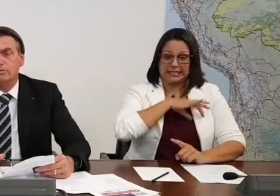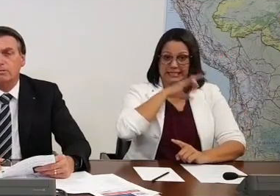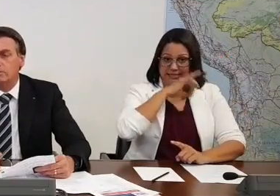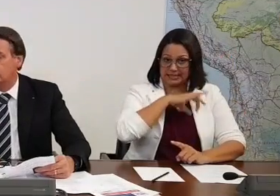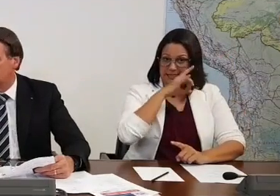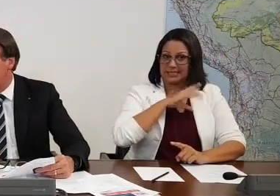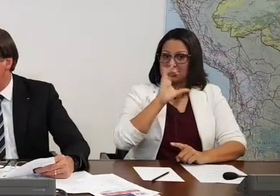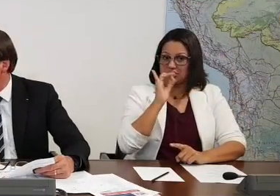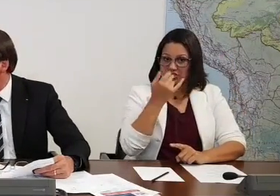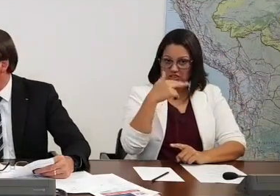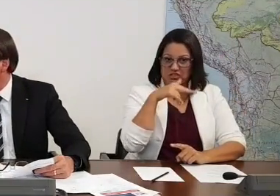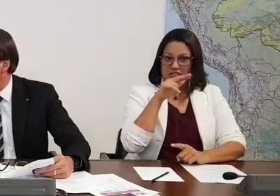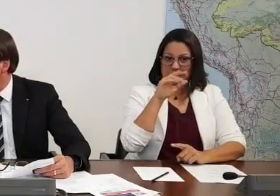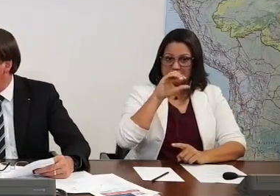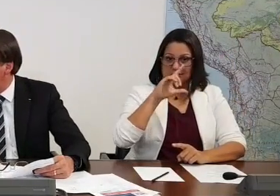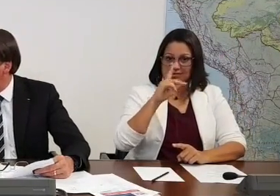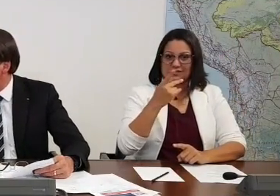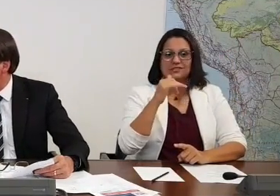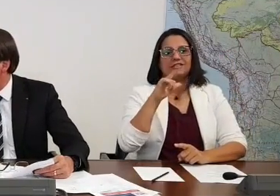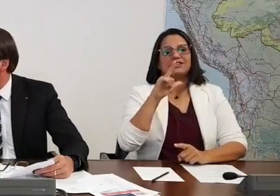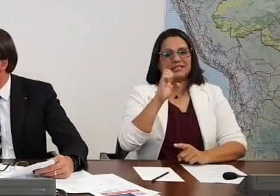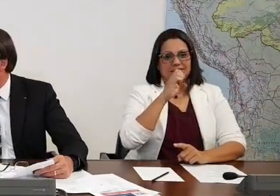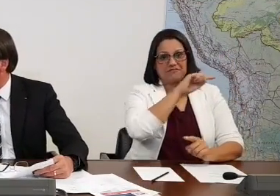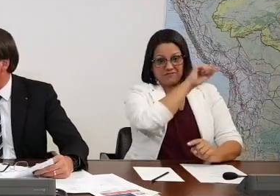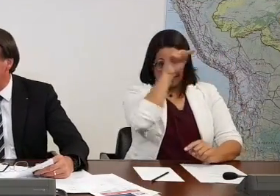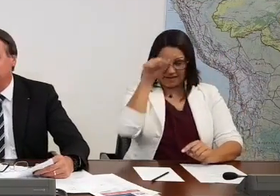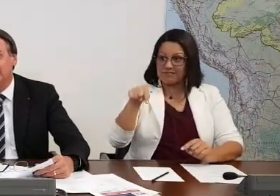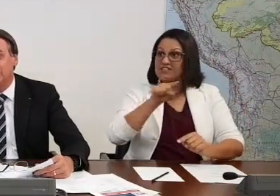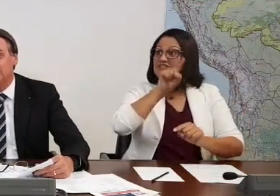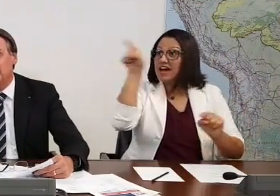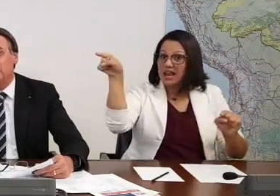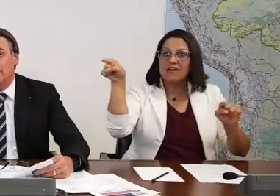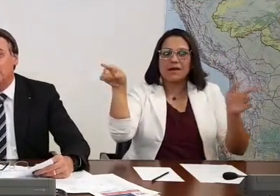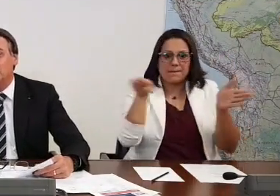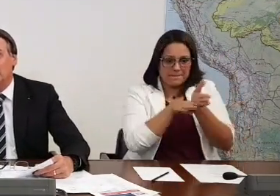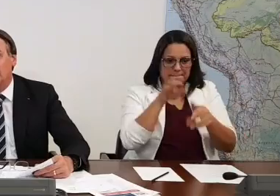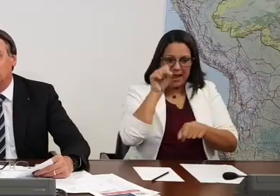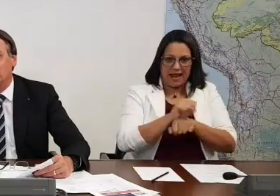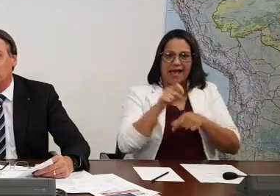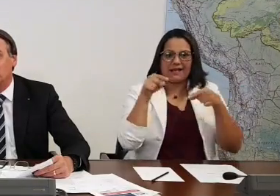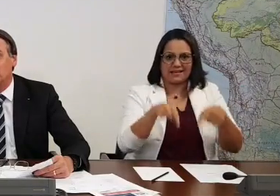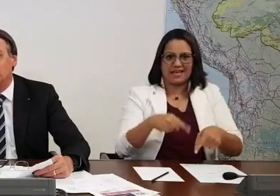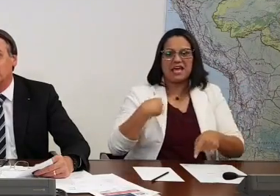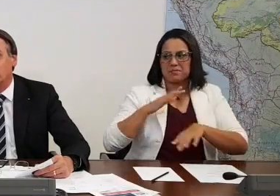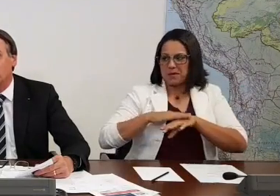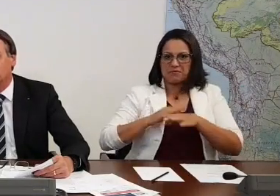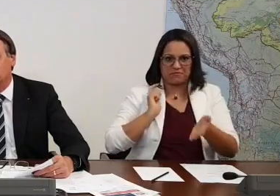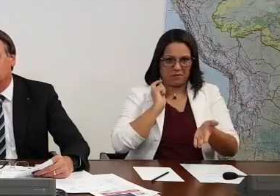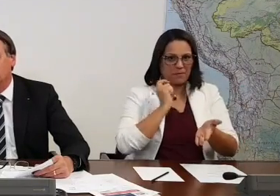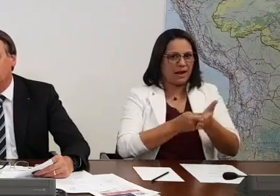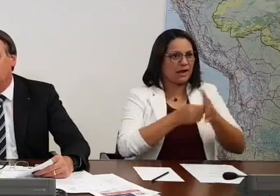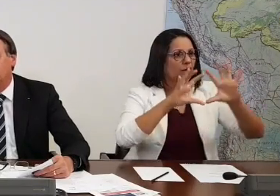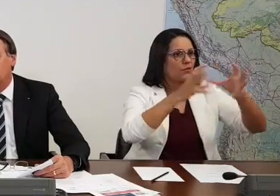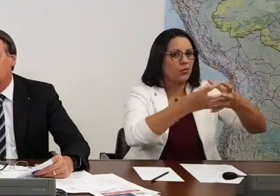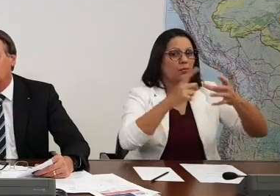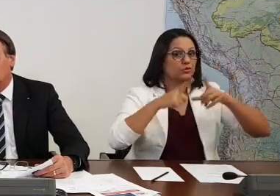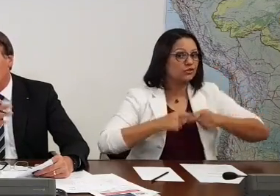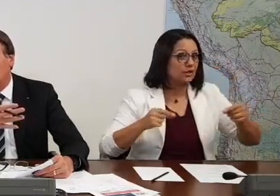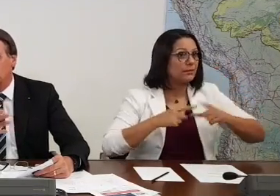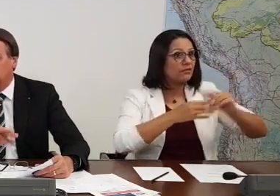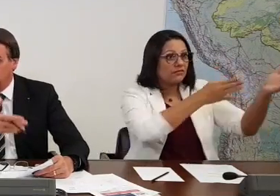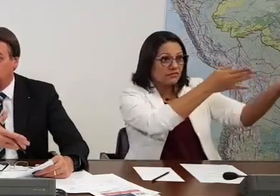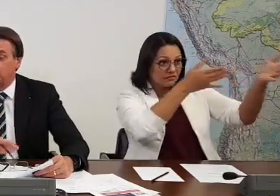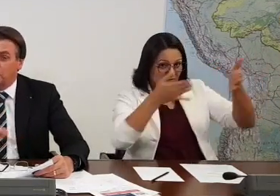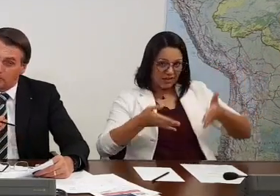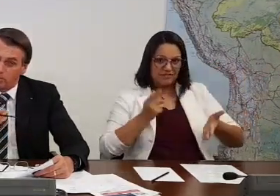horário mais ou do almoço, nós vamos patrocinar um, eu, vamos fazer uma vaquinha nós dois, né, capitão? E vamos pagar um churrasco aí pra comitiva japonesa. Até porque,